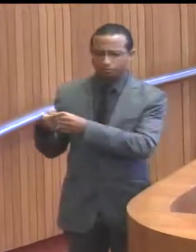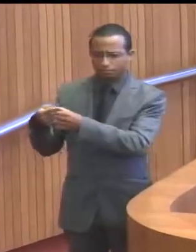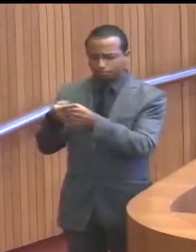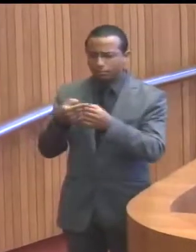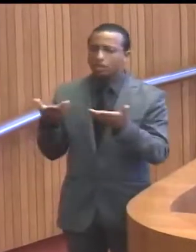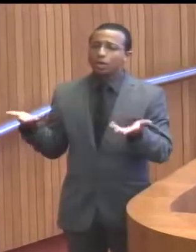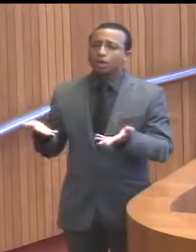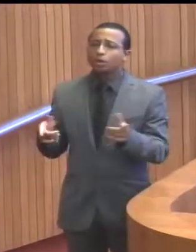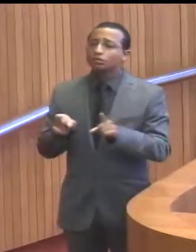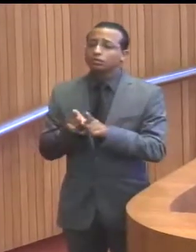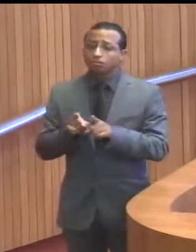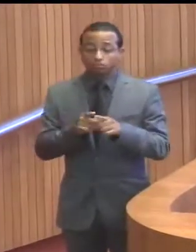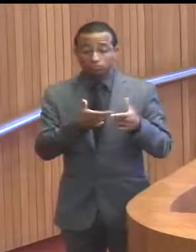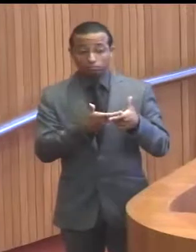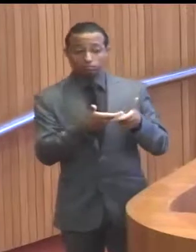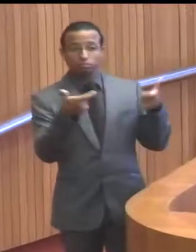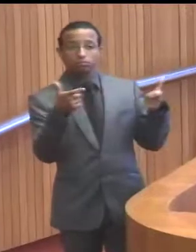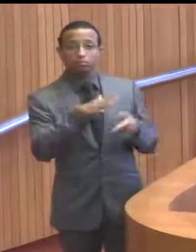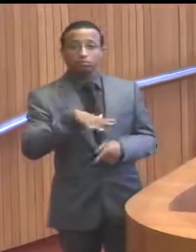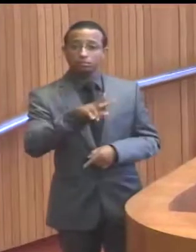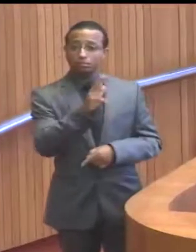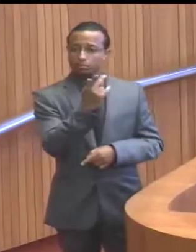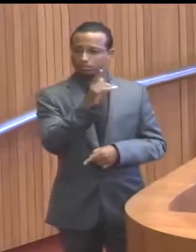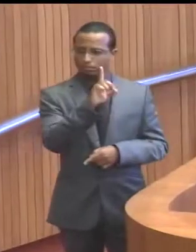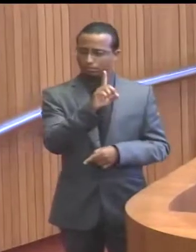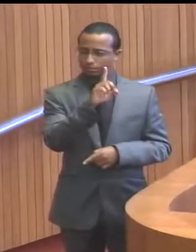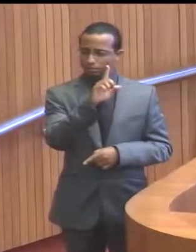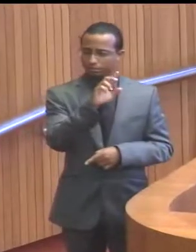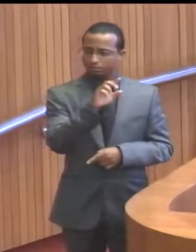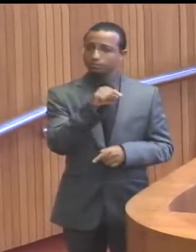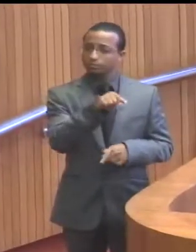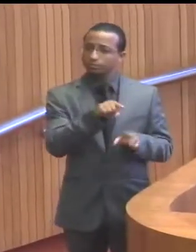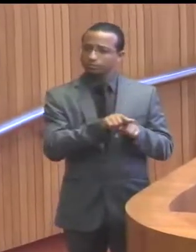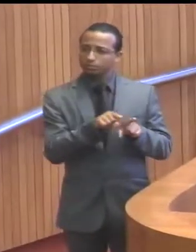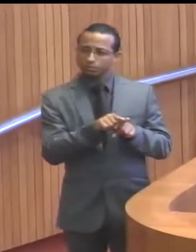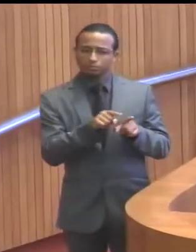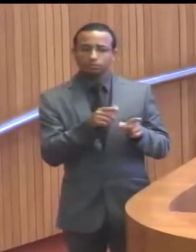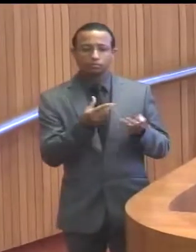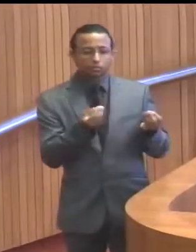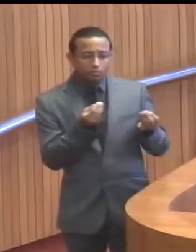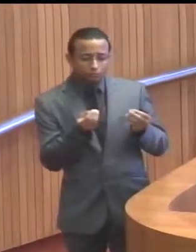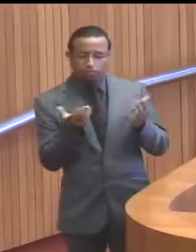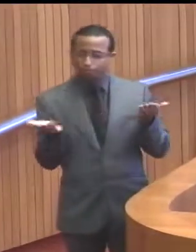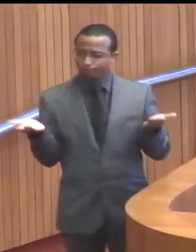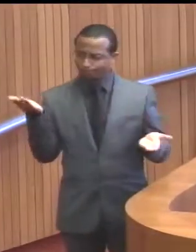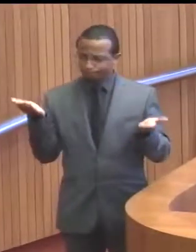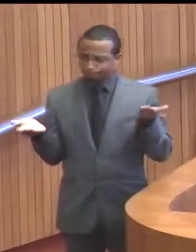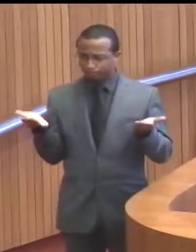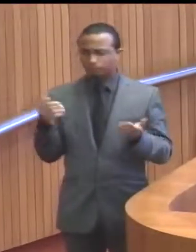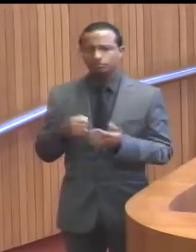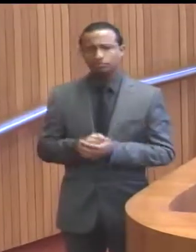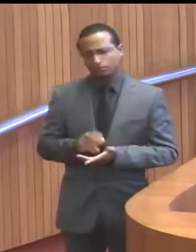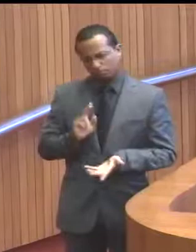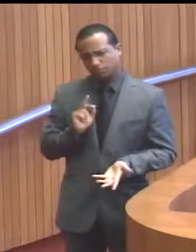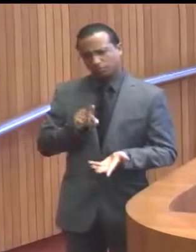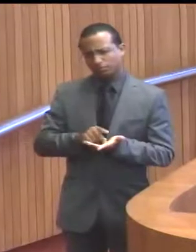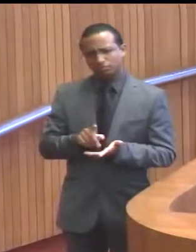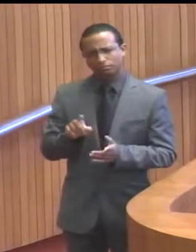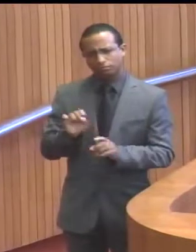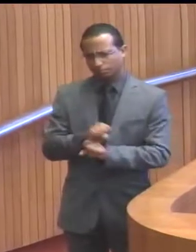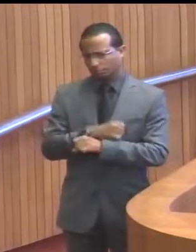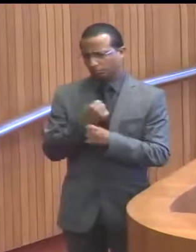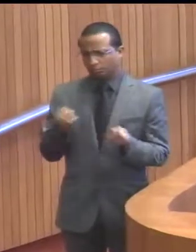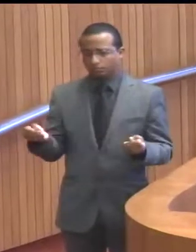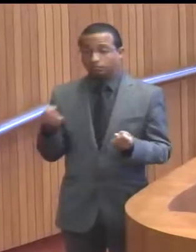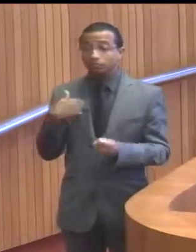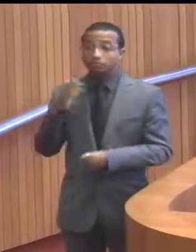hoje maiores do Estado do Maranhão, que tem também o seu nível de desenvolvimento. É bem verdade que a gente não consegue fazer